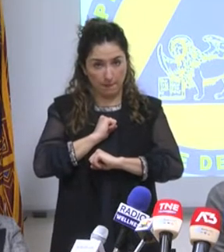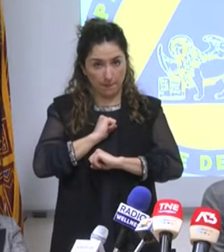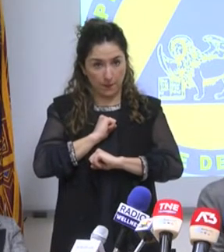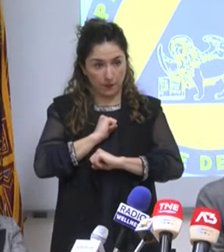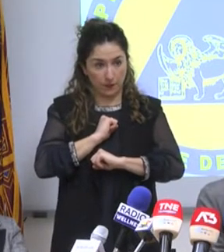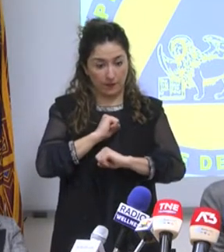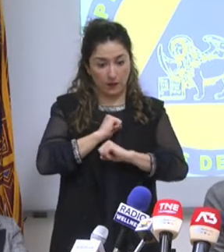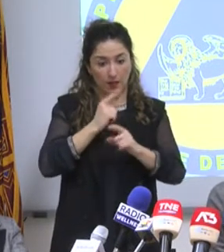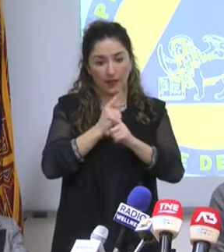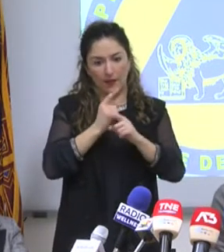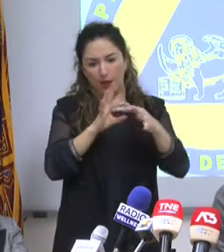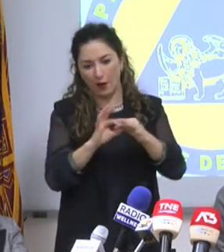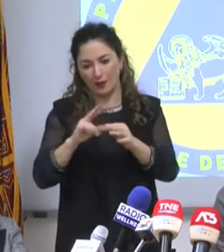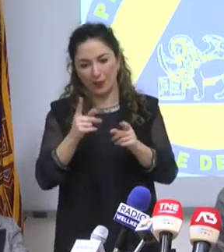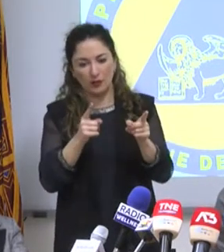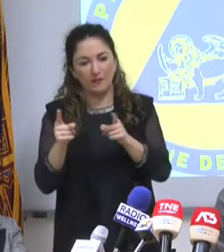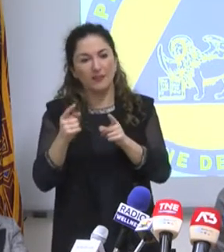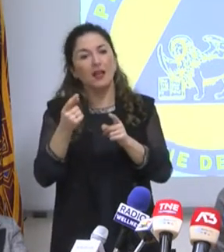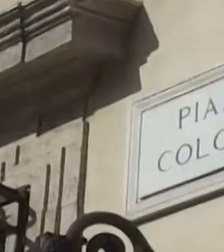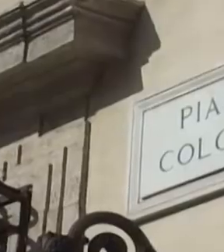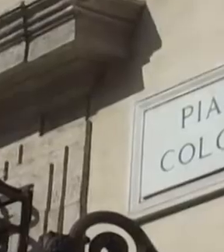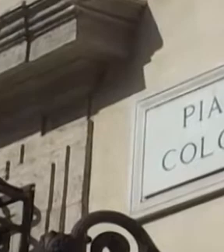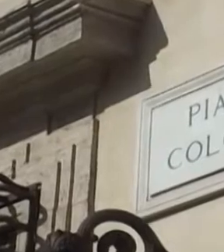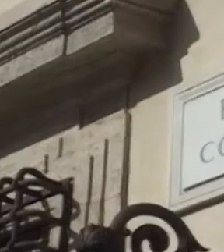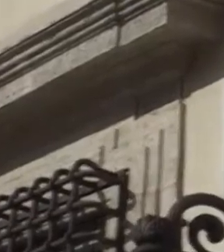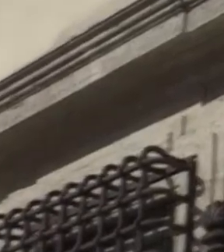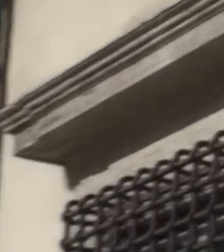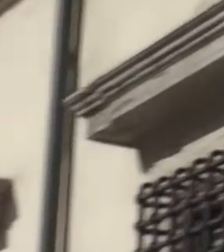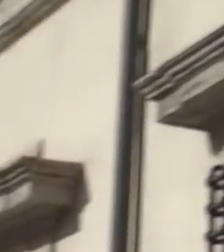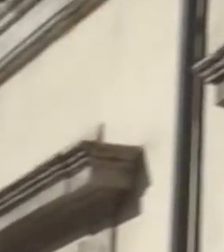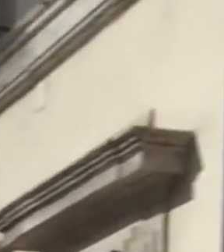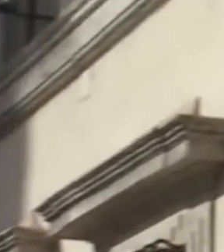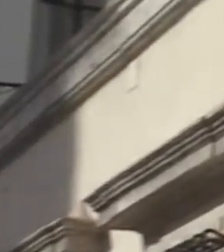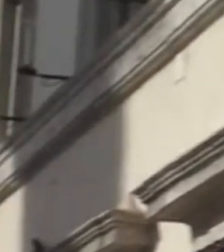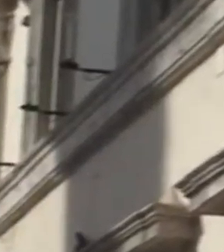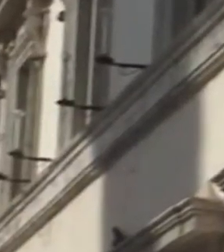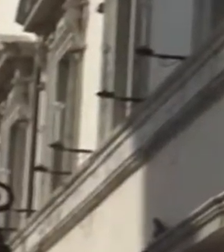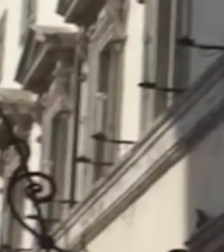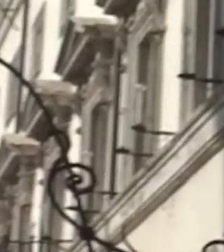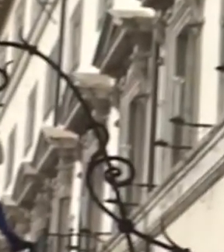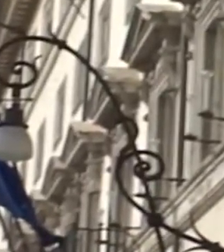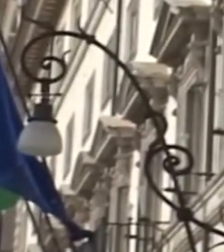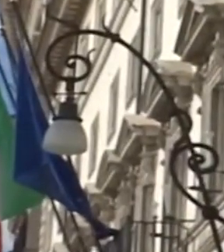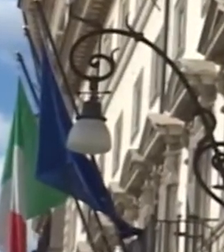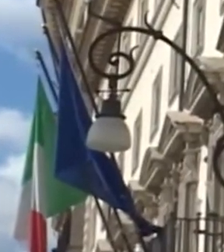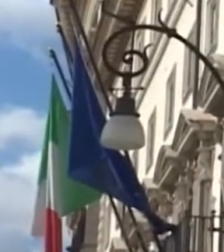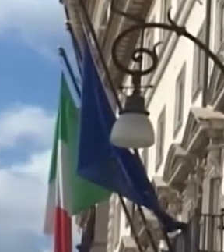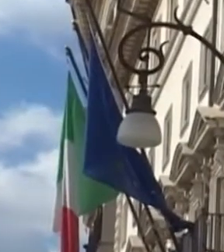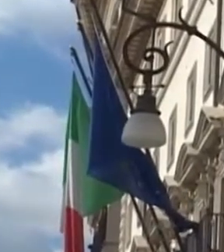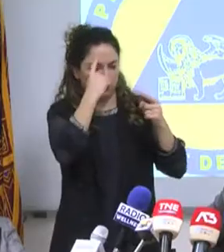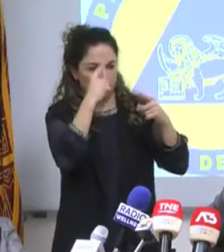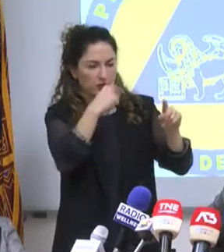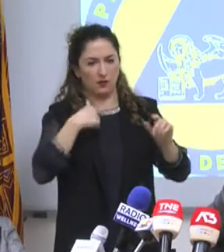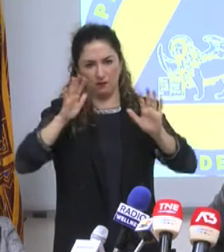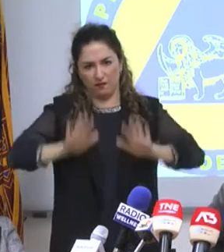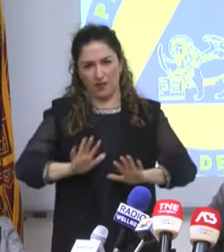non può prescindere dalla seconda fase che è quella della progettualità. C'è un tema di progettualità ed un tema di durata di questo governo, poi aggiunge.